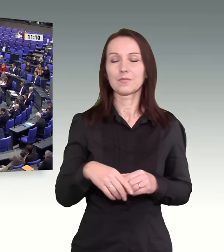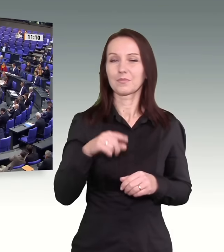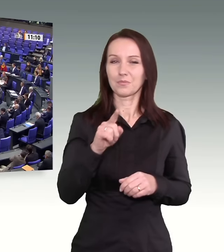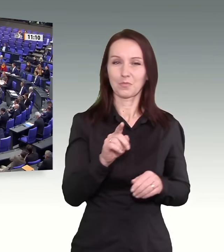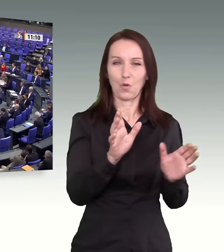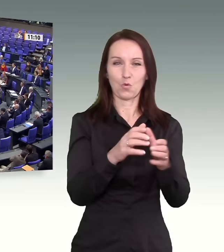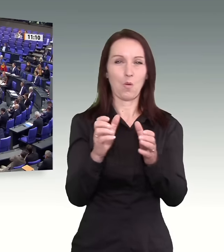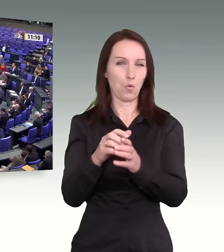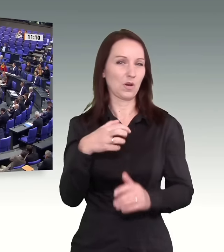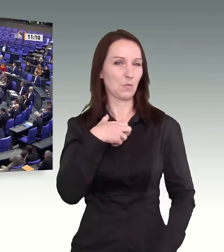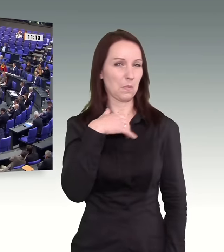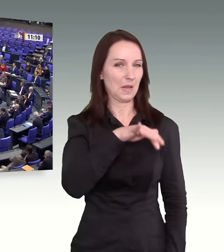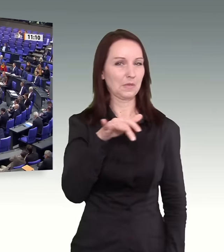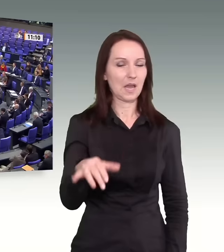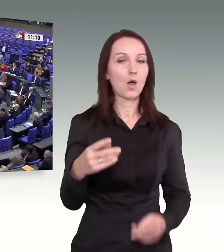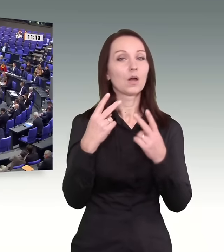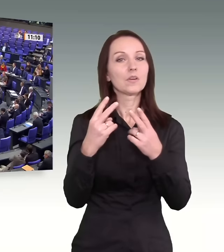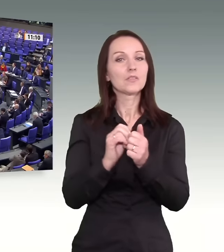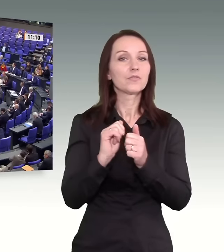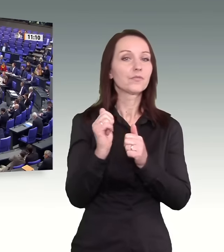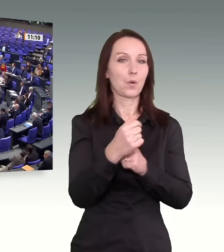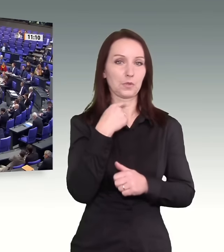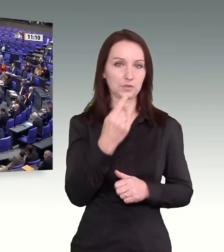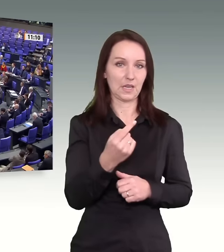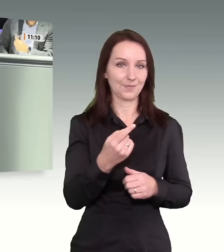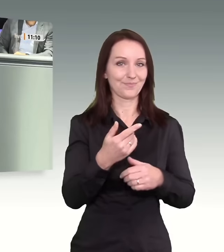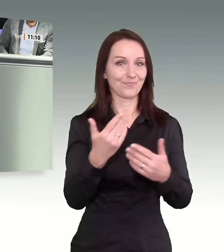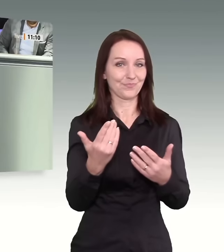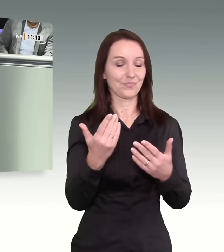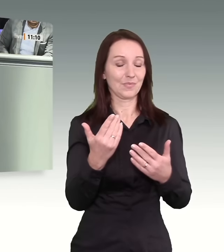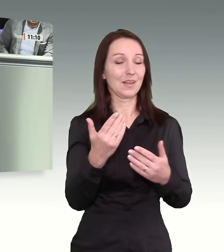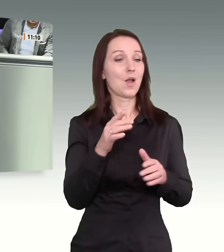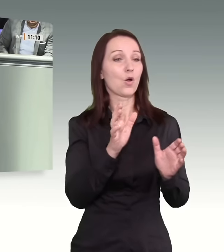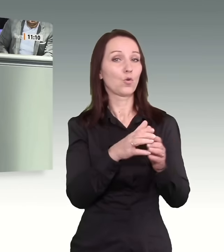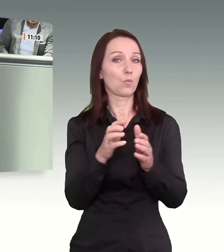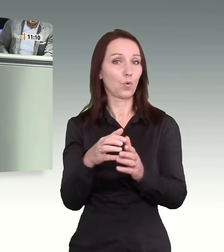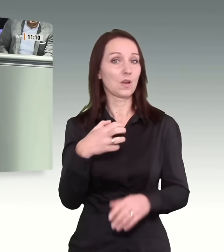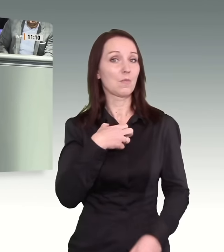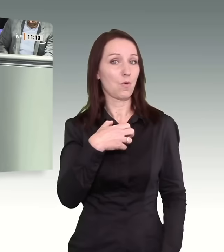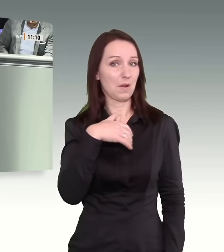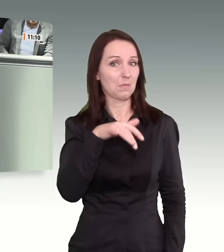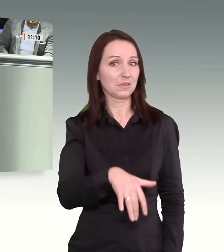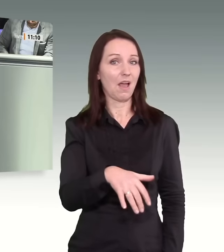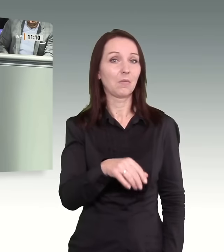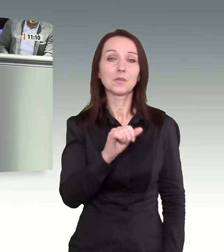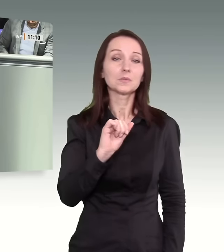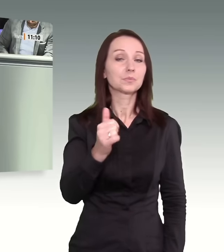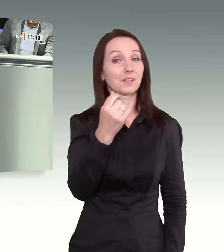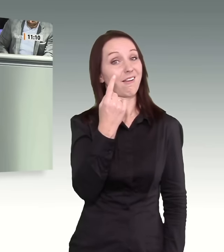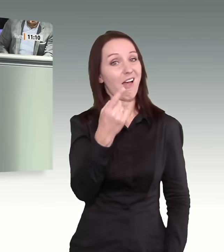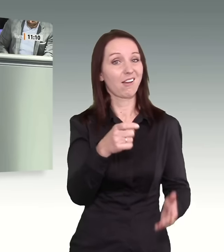die Kommunen haben, haben vor allem eine Ursache. Das ist der Krieg von Wladimir Putin gegen die Ukraine.